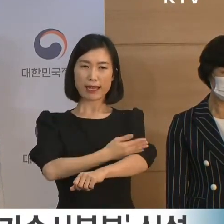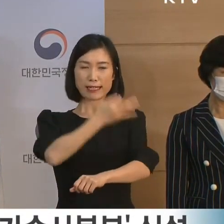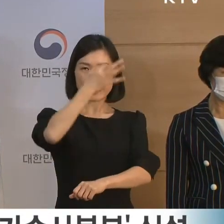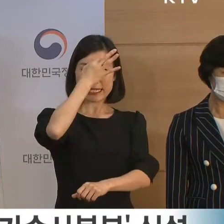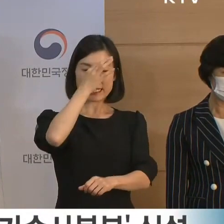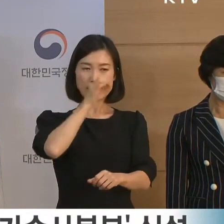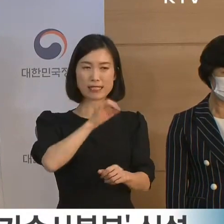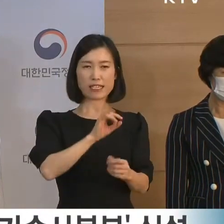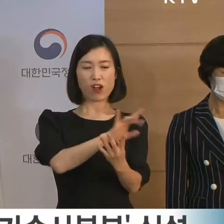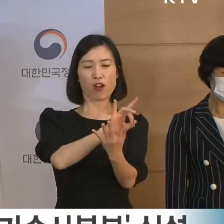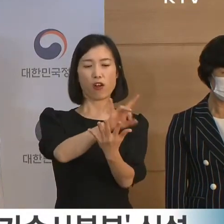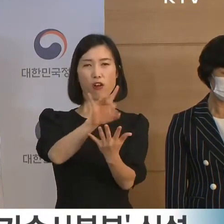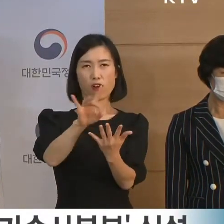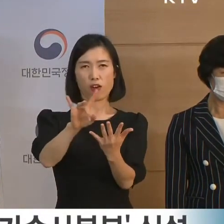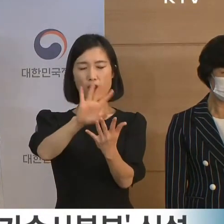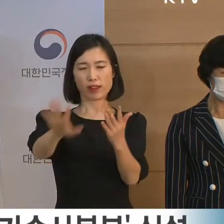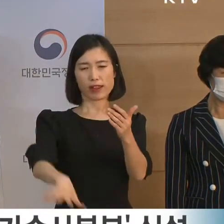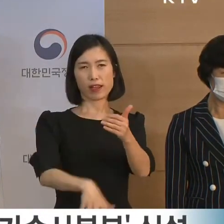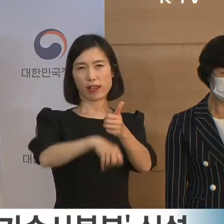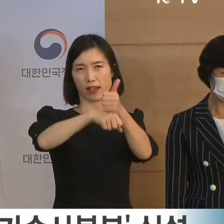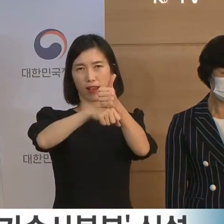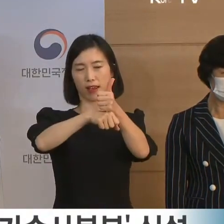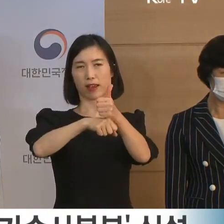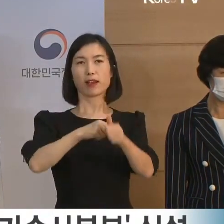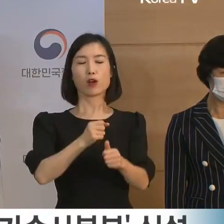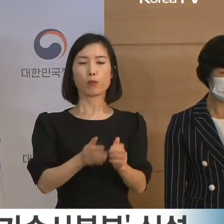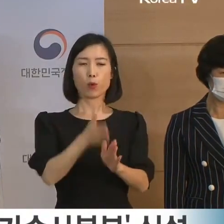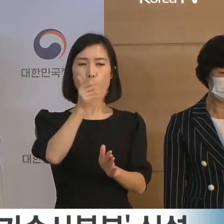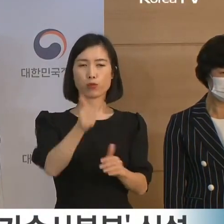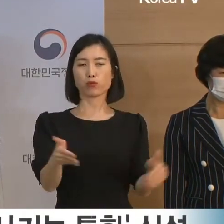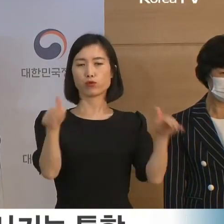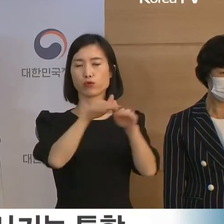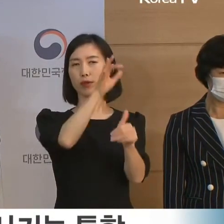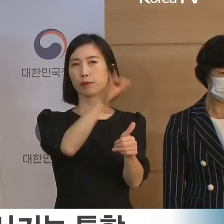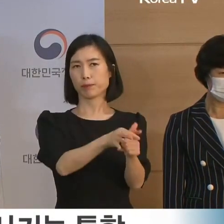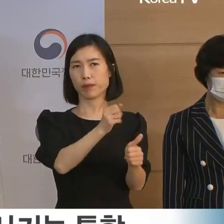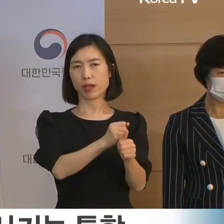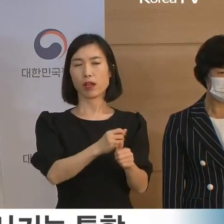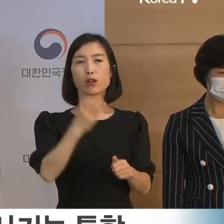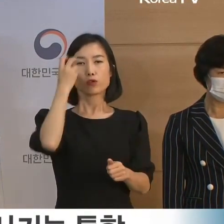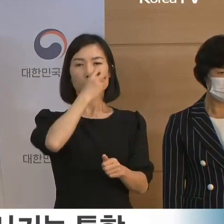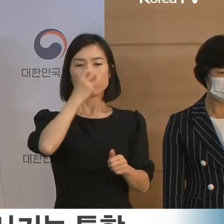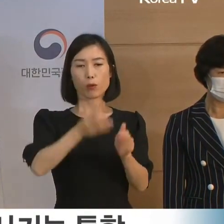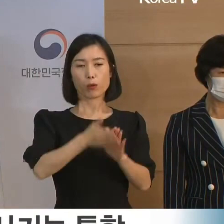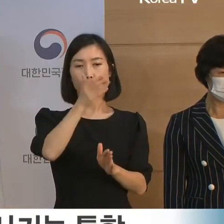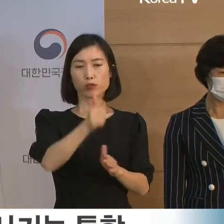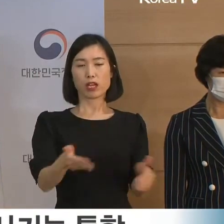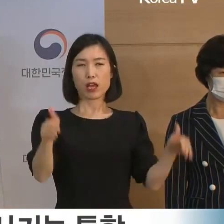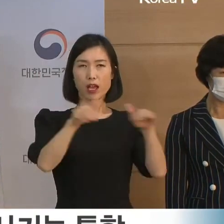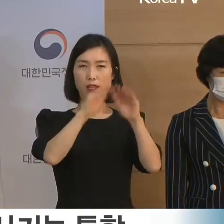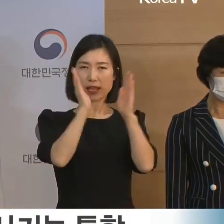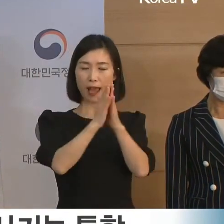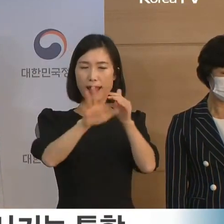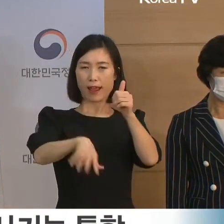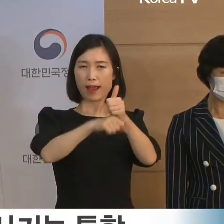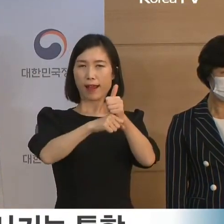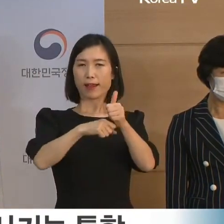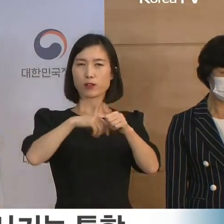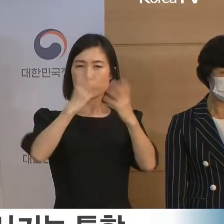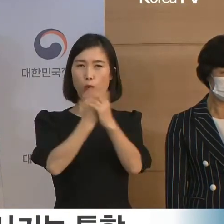국가수사본부로 통합하겠습니다. 국가수사본부장이 수사 전반을 총괄